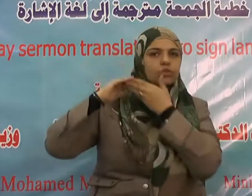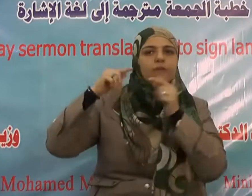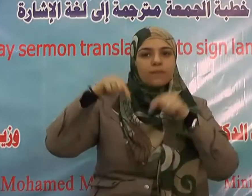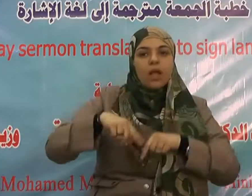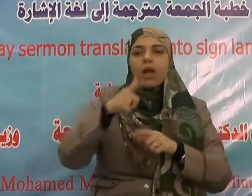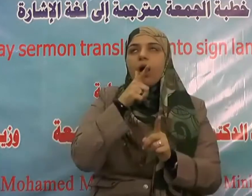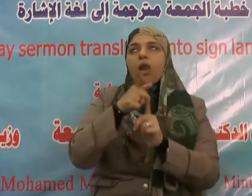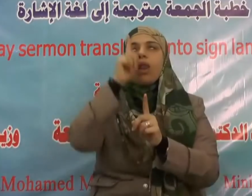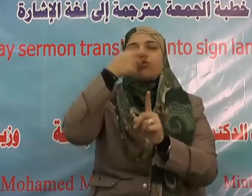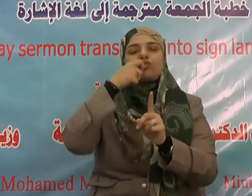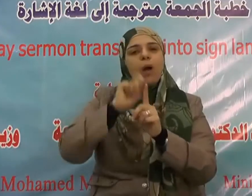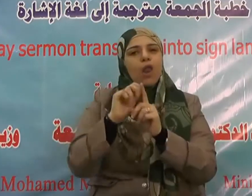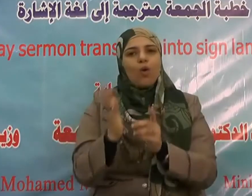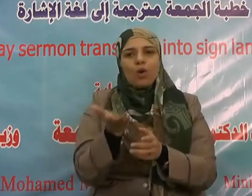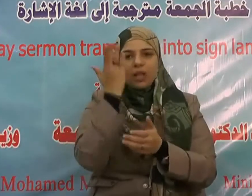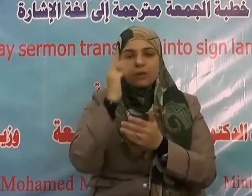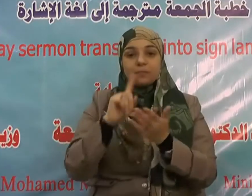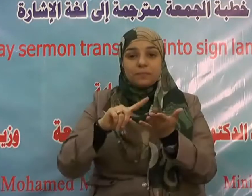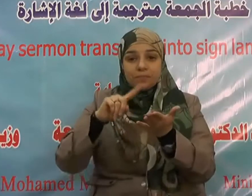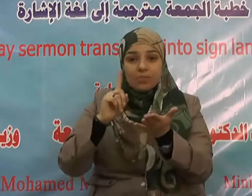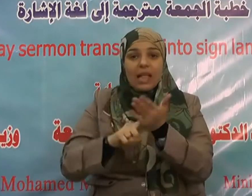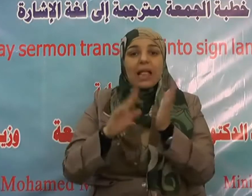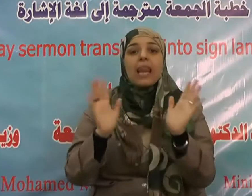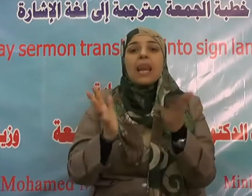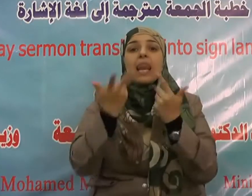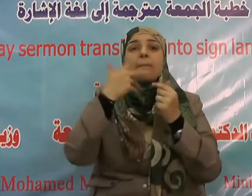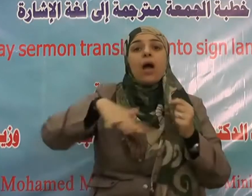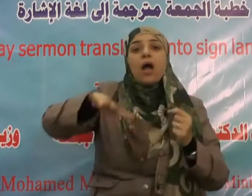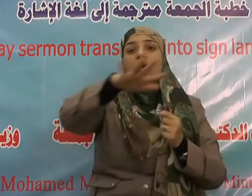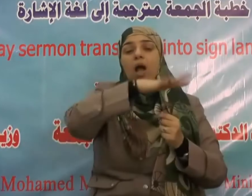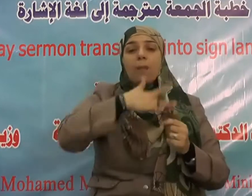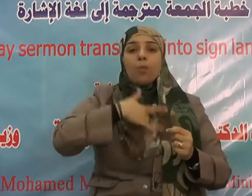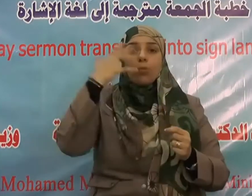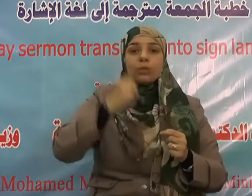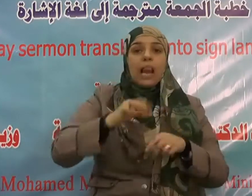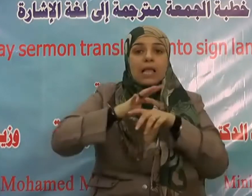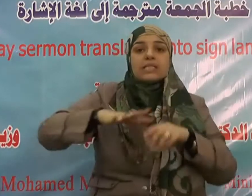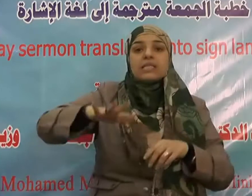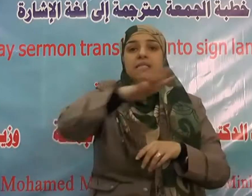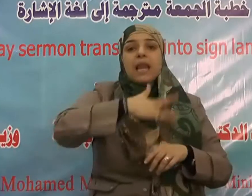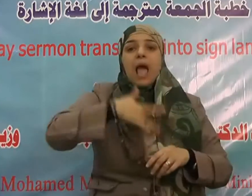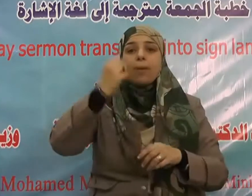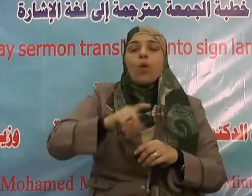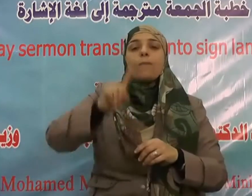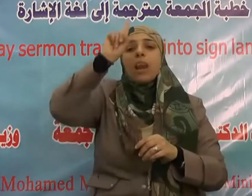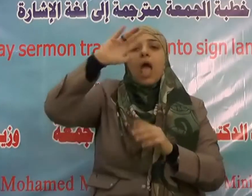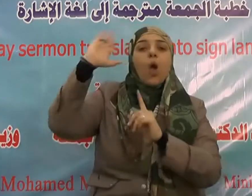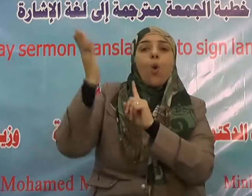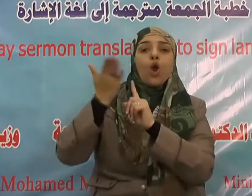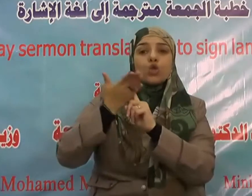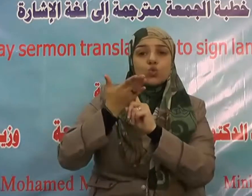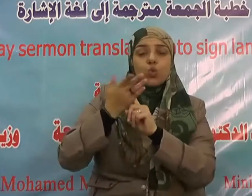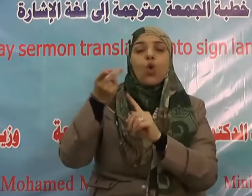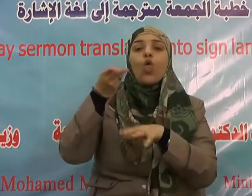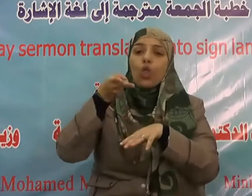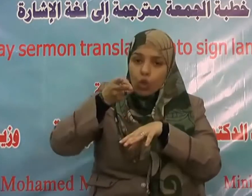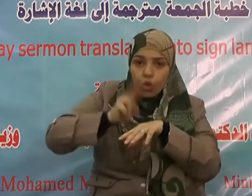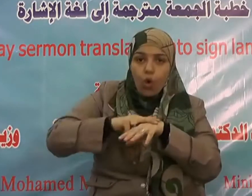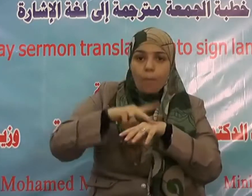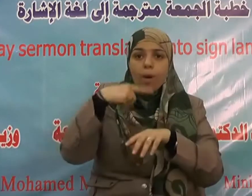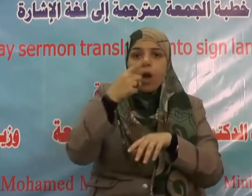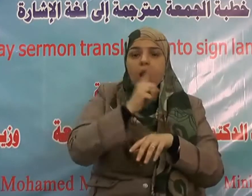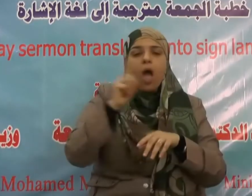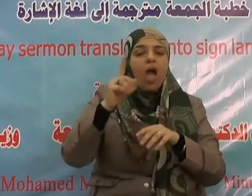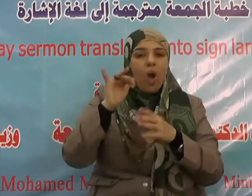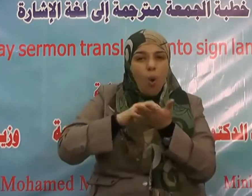ومنها أن الإيمان سبب في تفريج الكروب